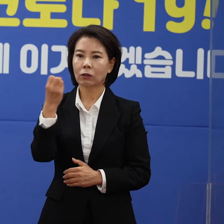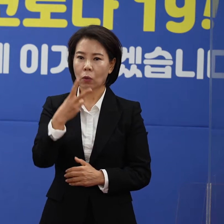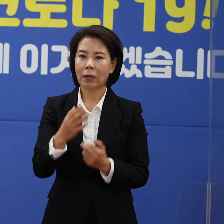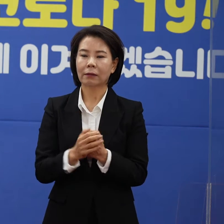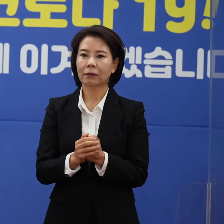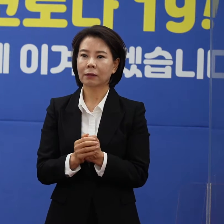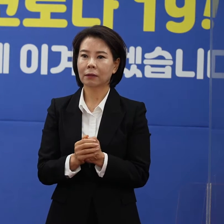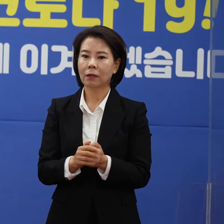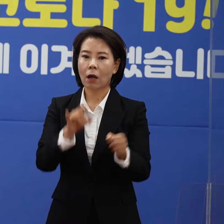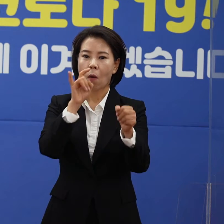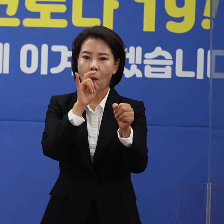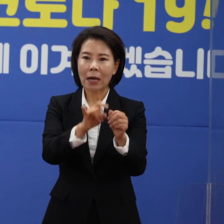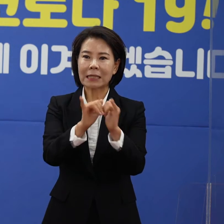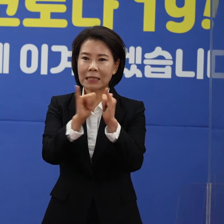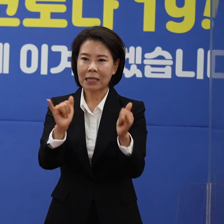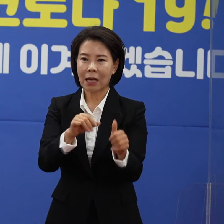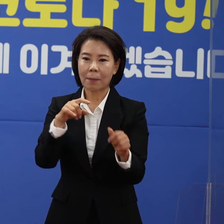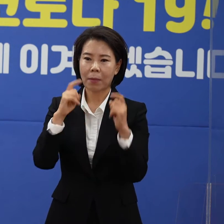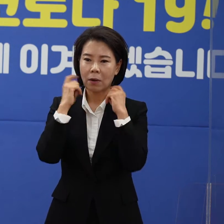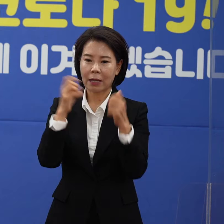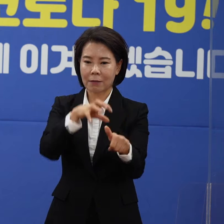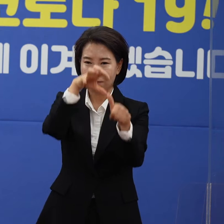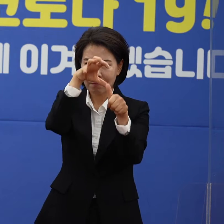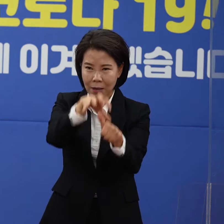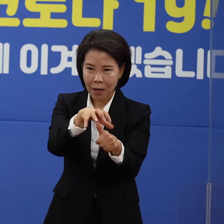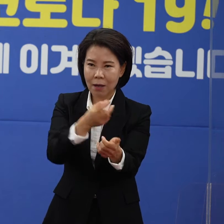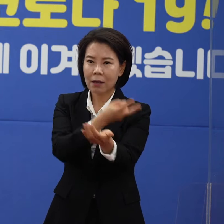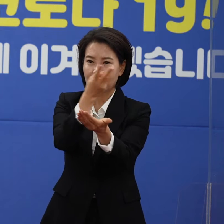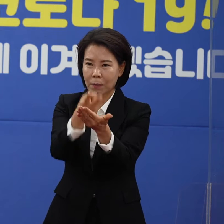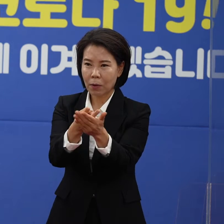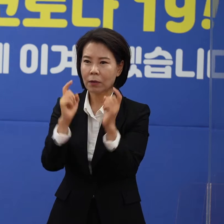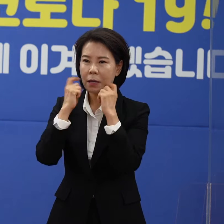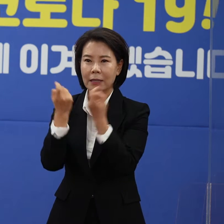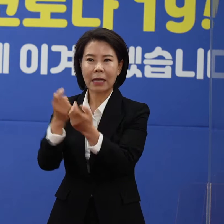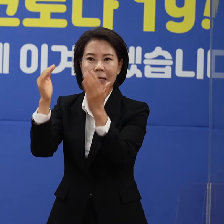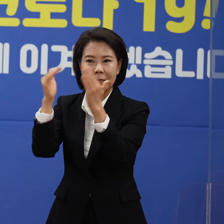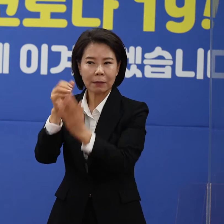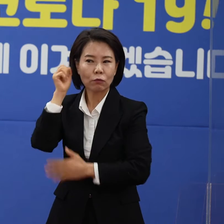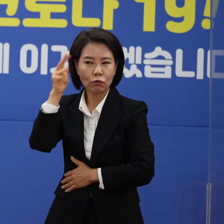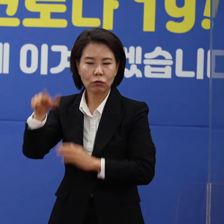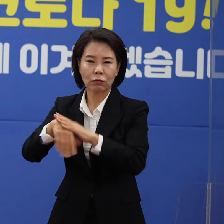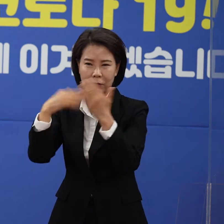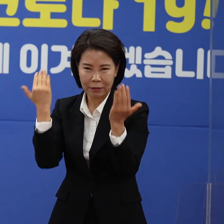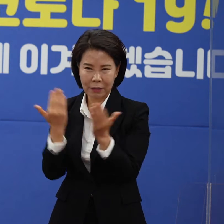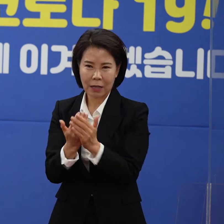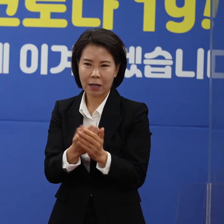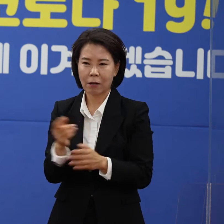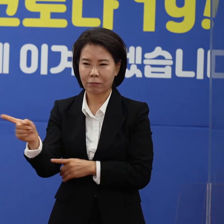도에서는 확진자를 격리 입원 조치하고 자택 및 숙소 등에 대한 방역소득을 완료하였습니다.